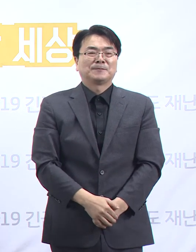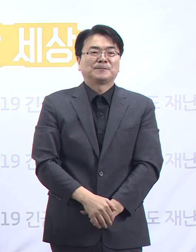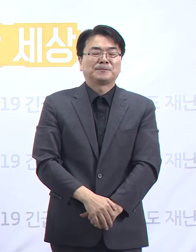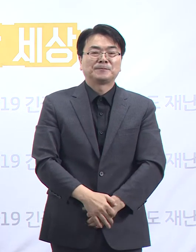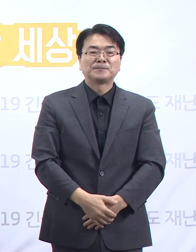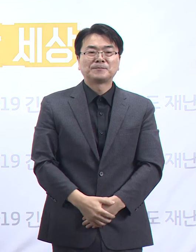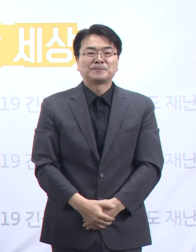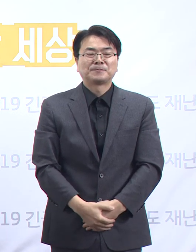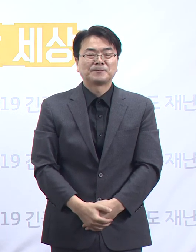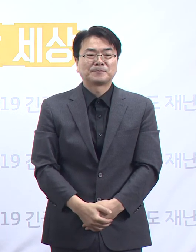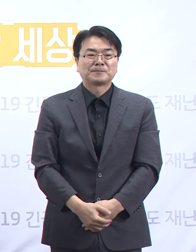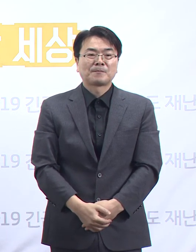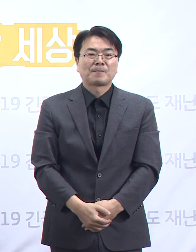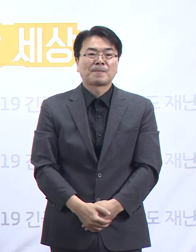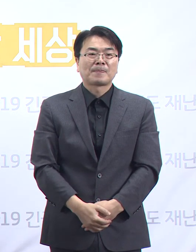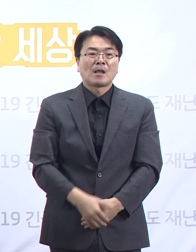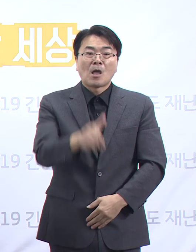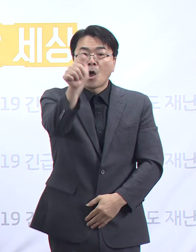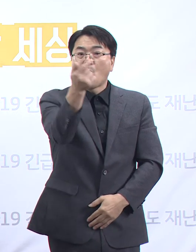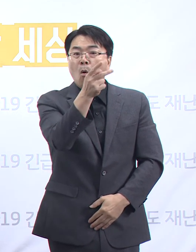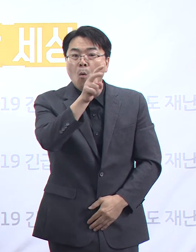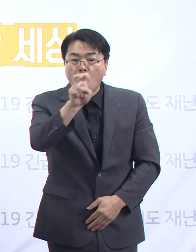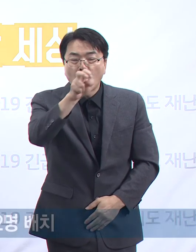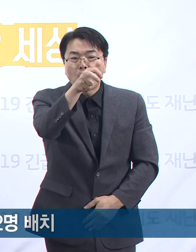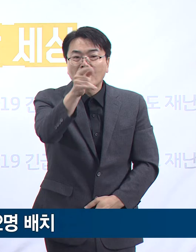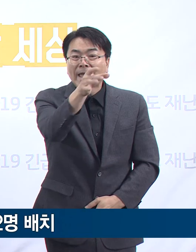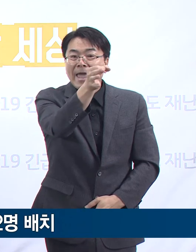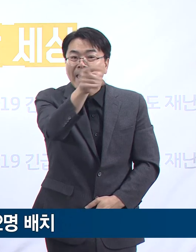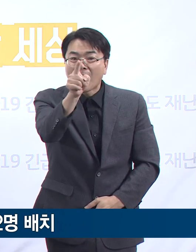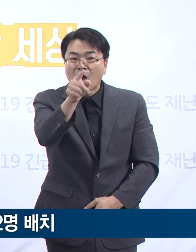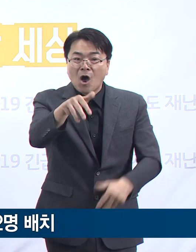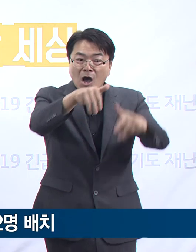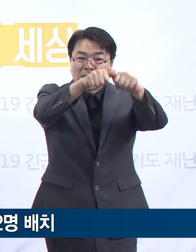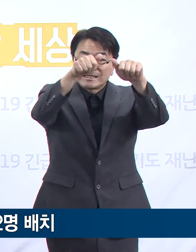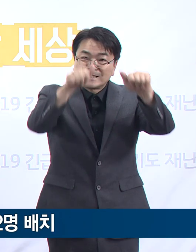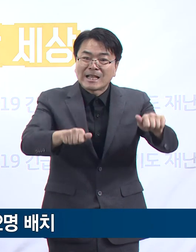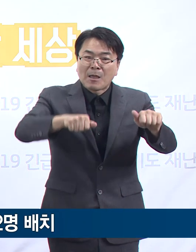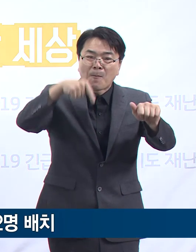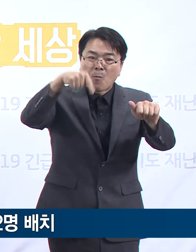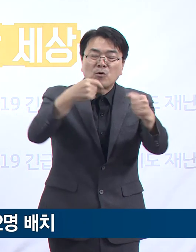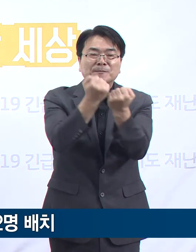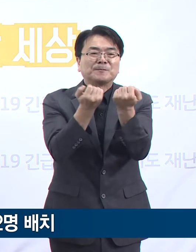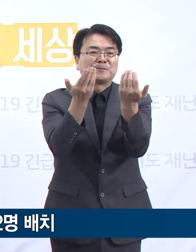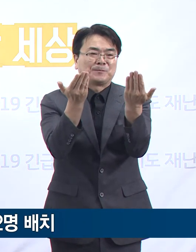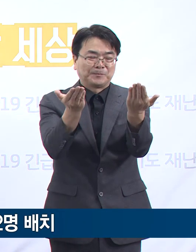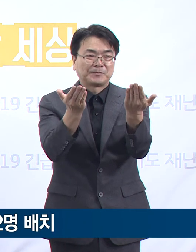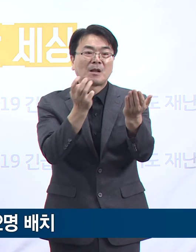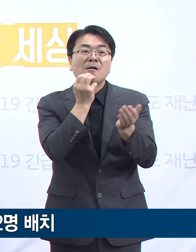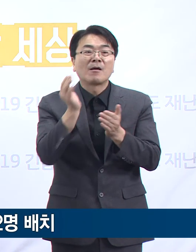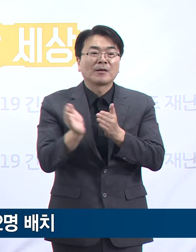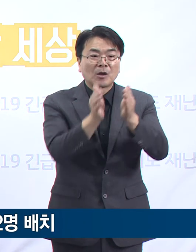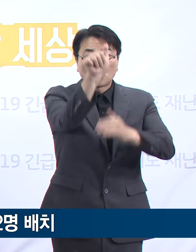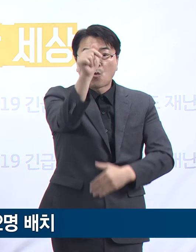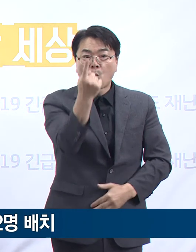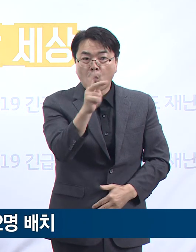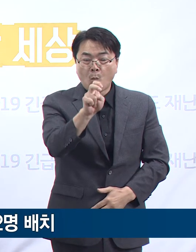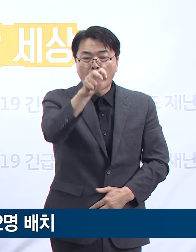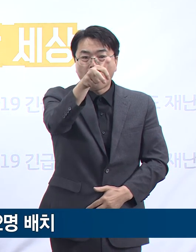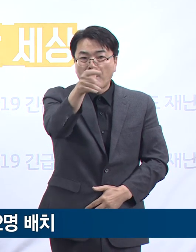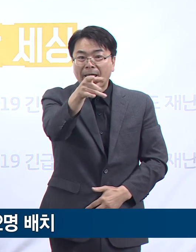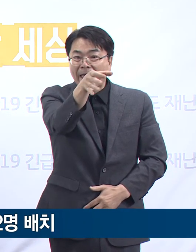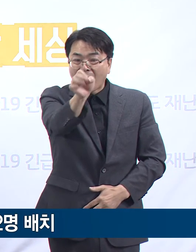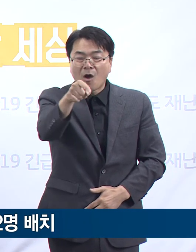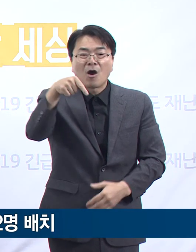경기도 코로나19 홈케어 시스템 운영 현황에 대해 말씀드리겠습니다. 경기도 홈케어 시스템 운영단에는